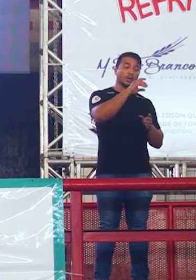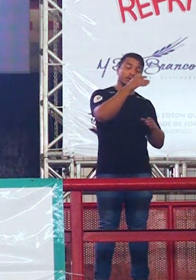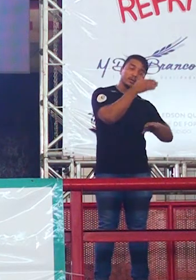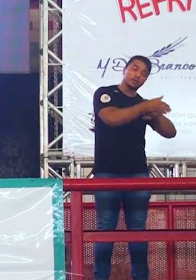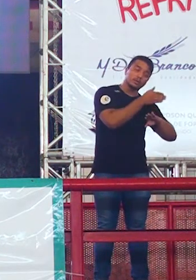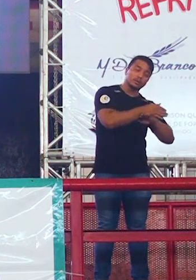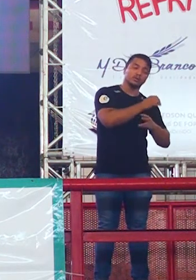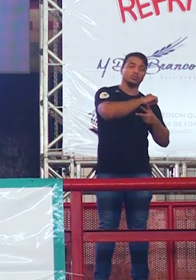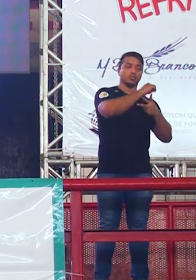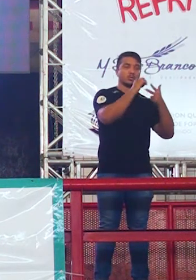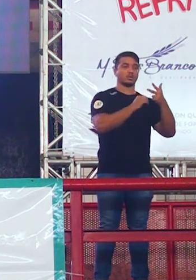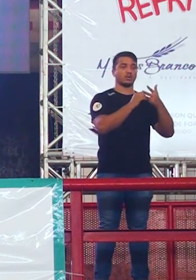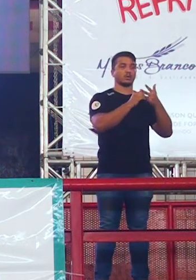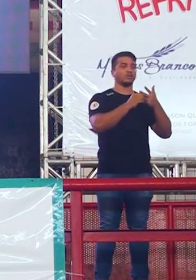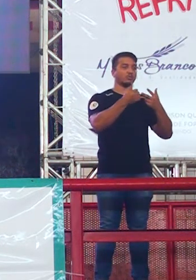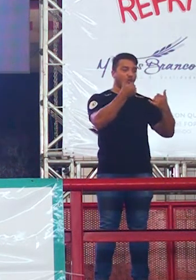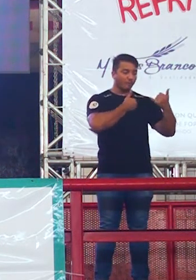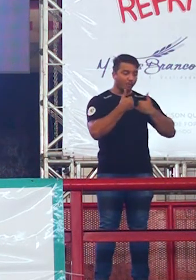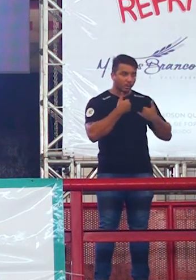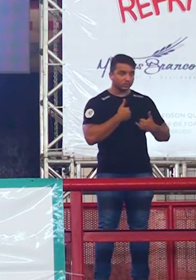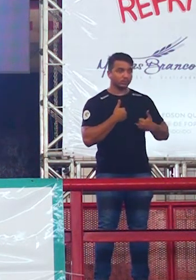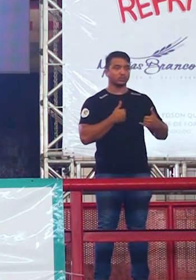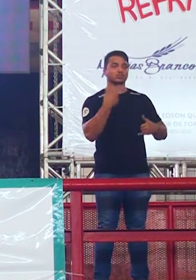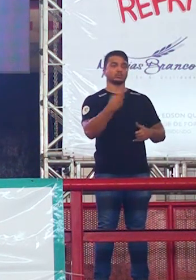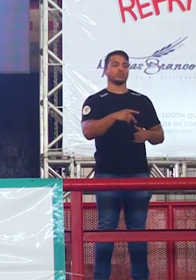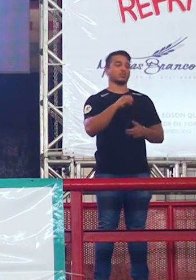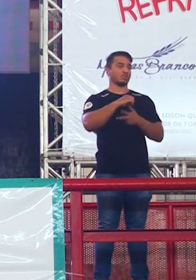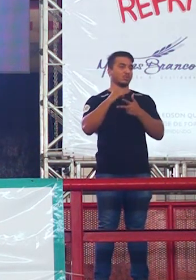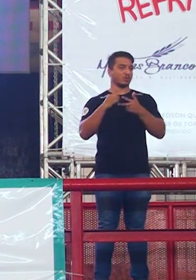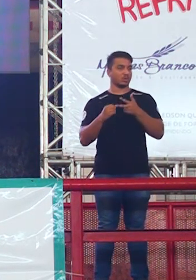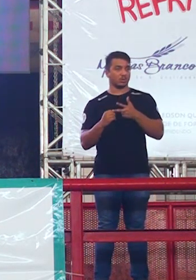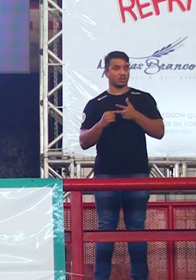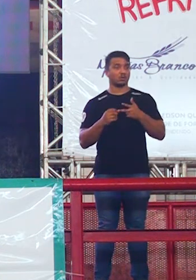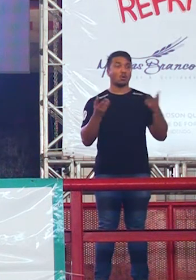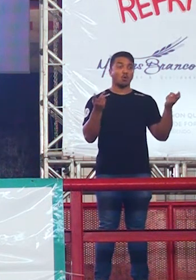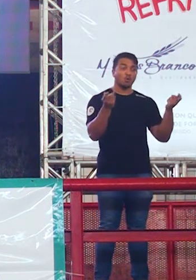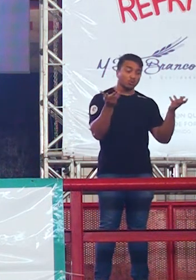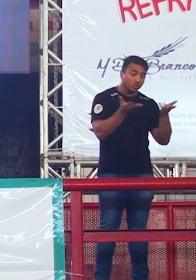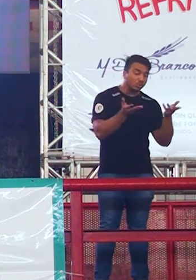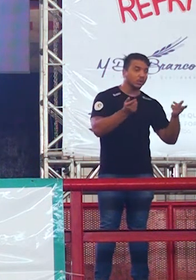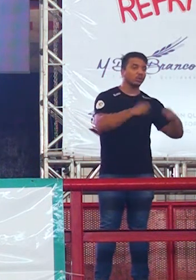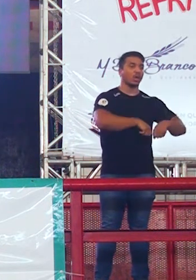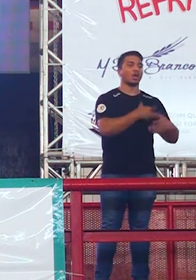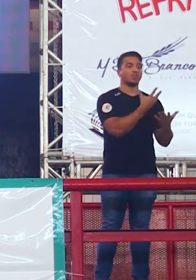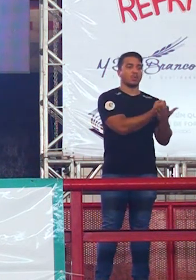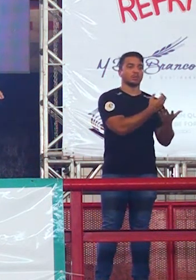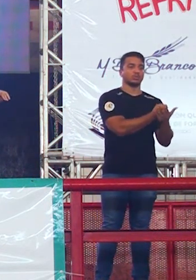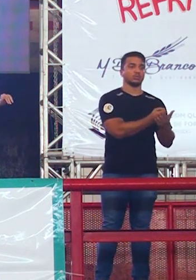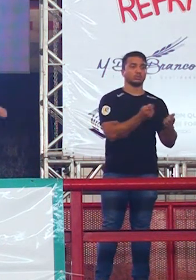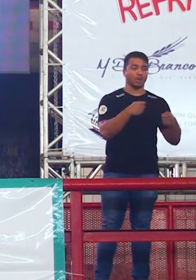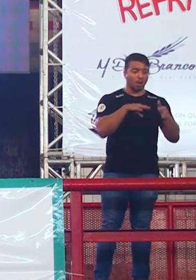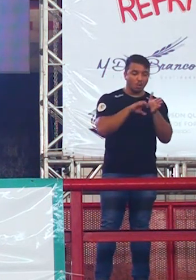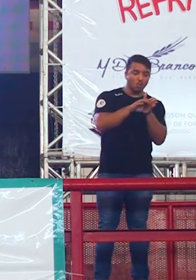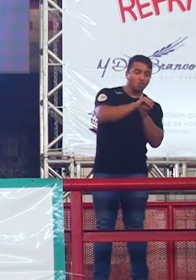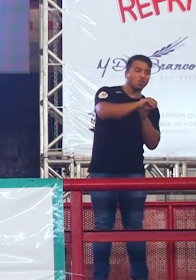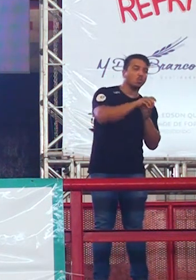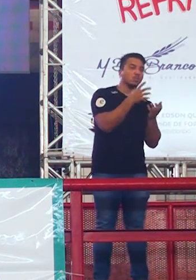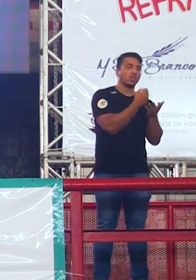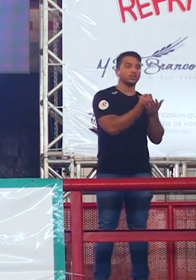do Enem. Quem não tem essa cartilha, baixe hoje mesmo. Vocês entram no Google assim, ó.